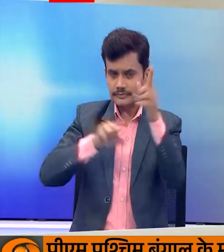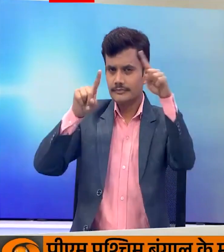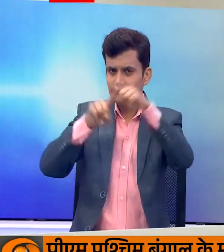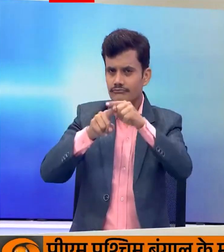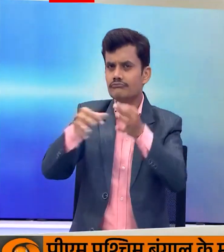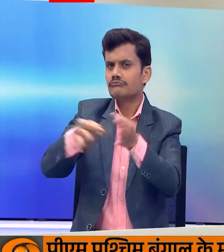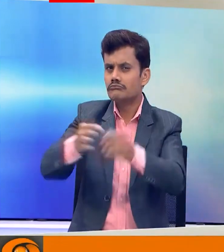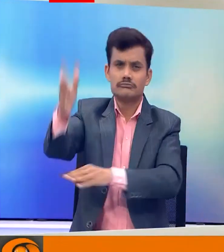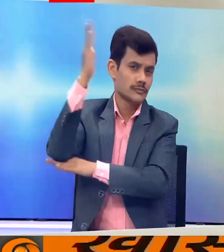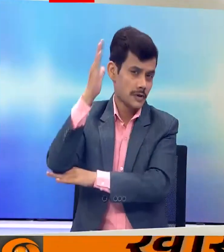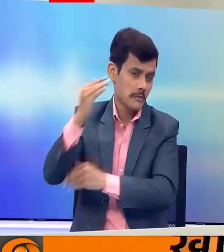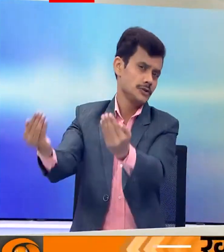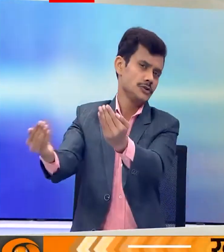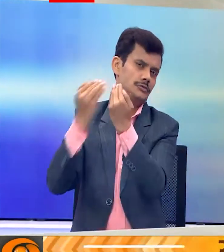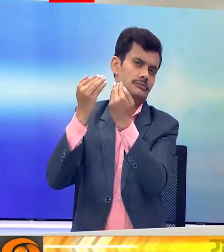प्रचार करेंगे